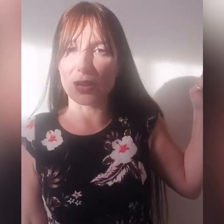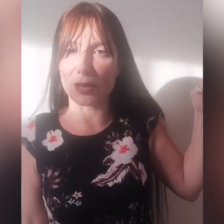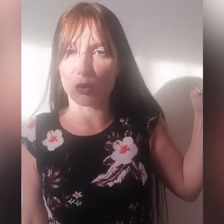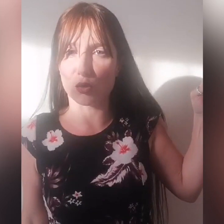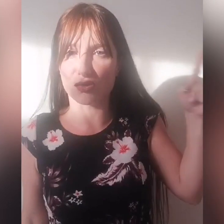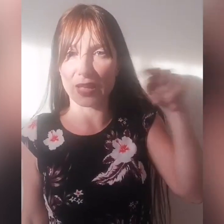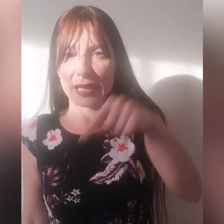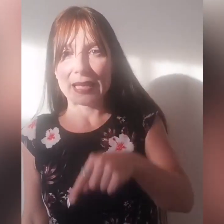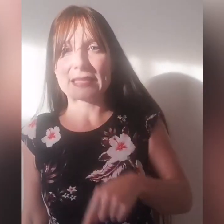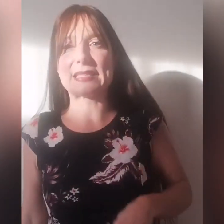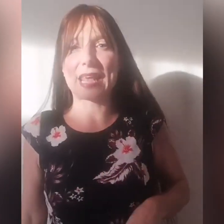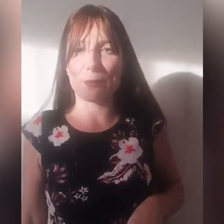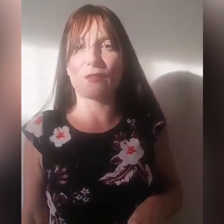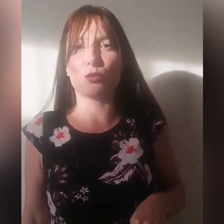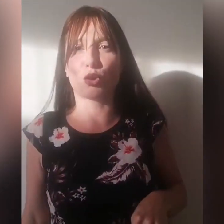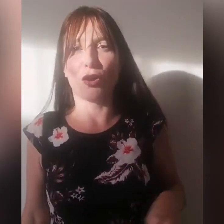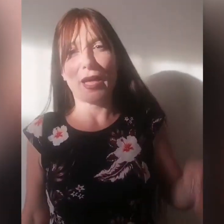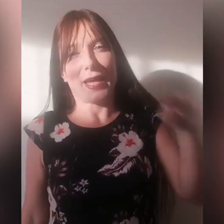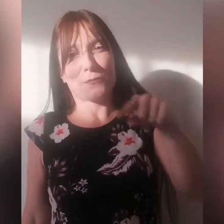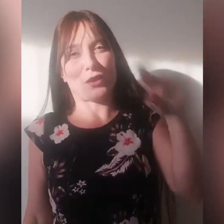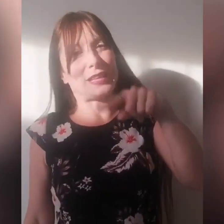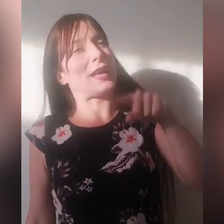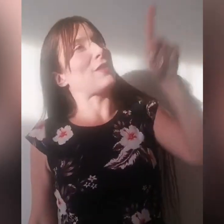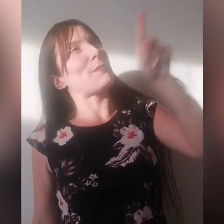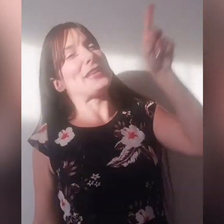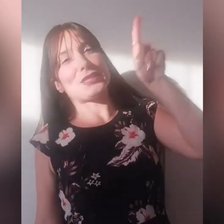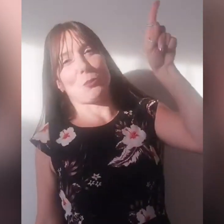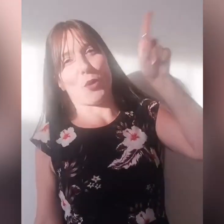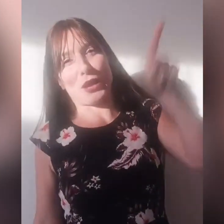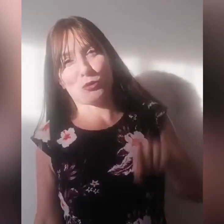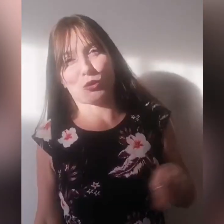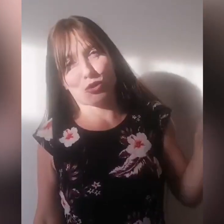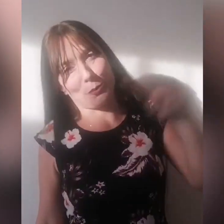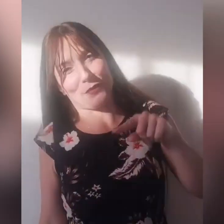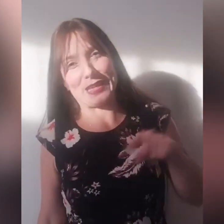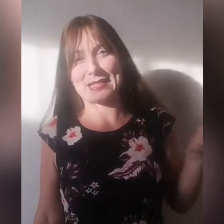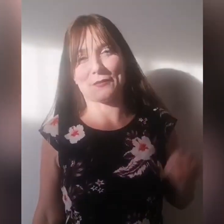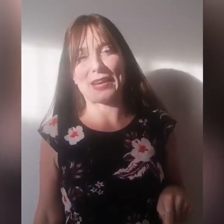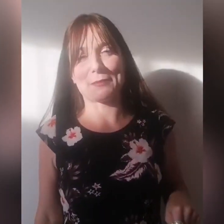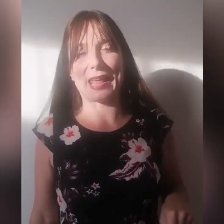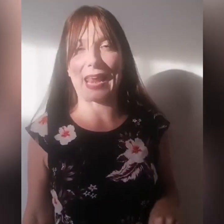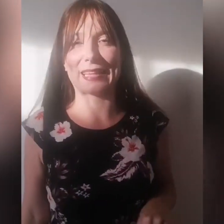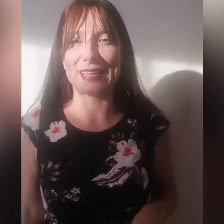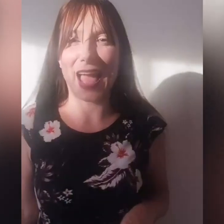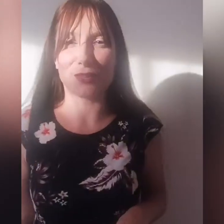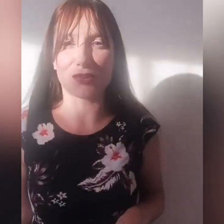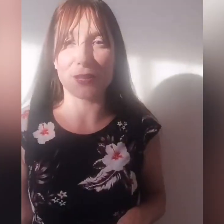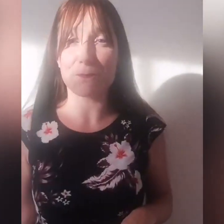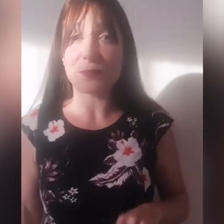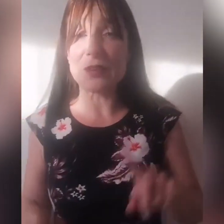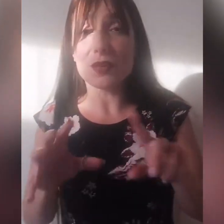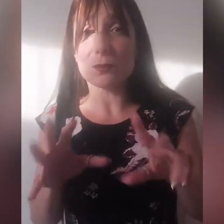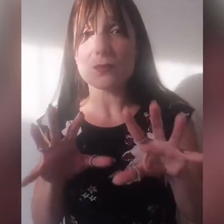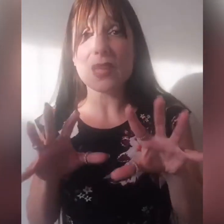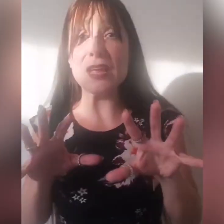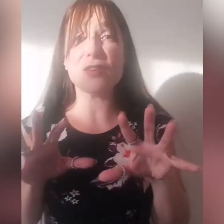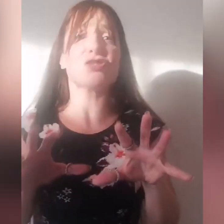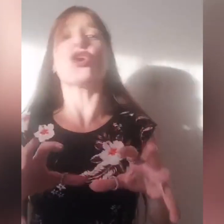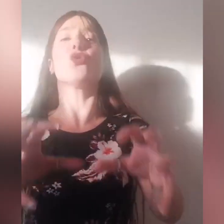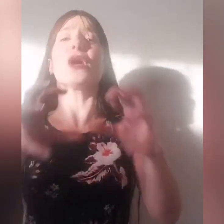quella croce si sarebbe venuto, avrebbe chiesto poi aiuto Dio per venirsi a far liberare dagli angeli e invece no, lui